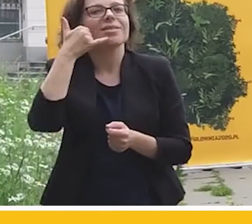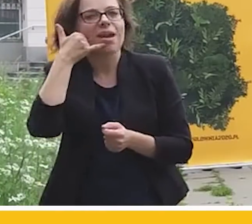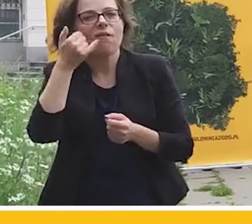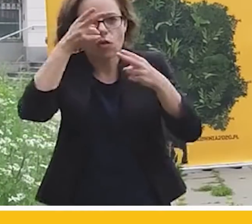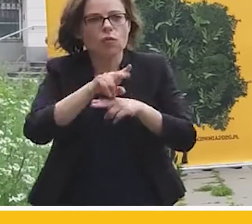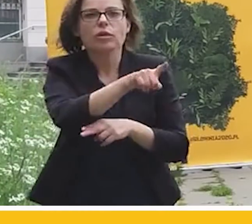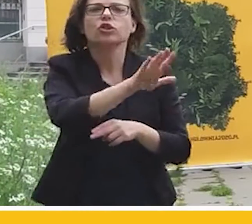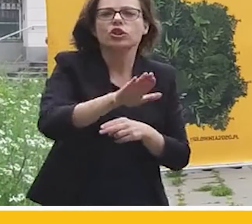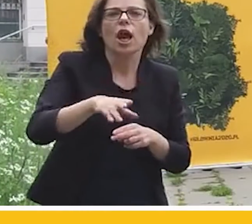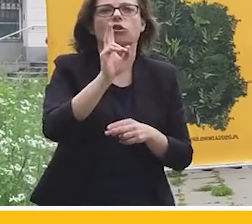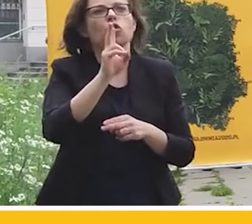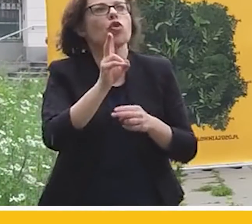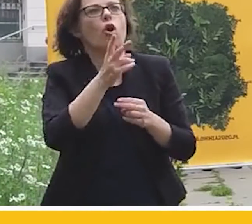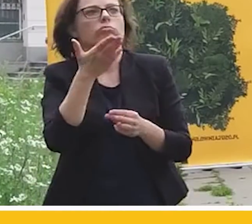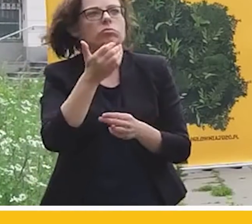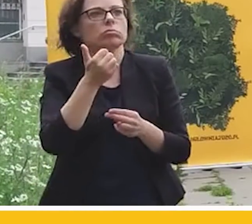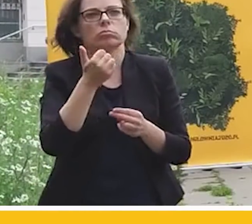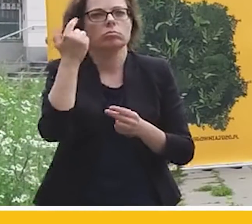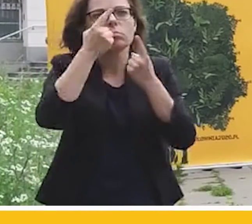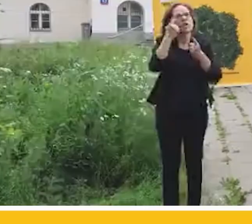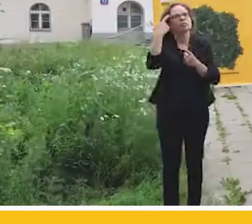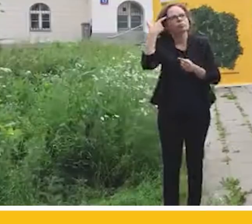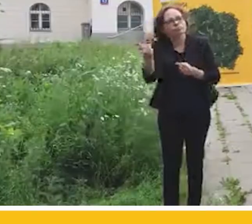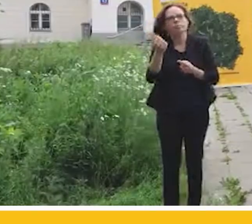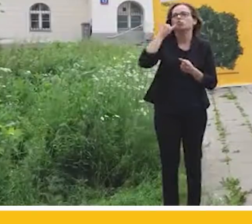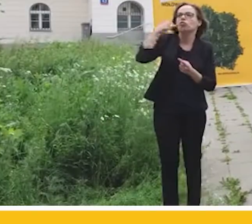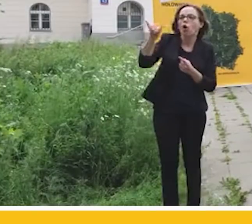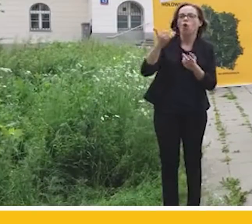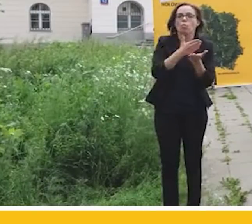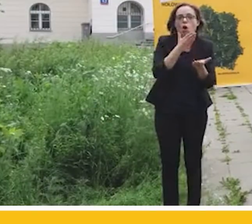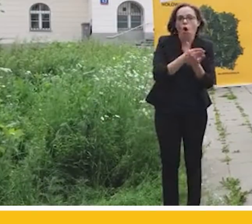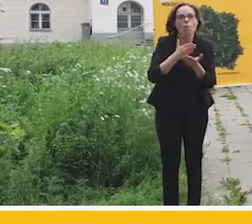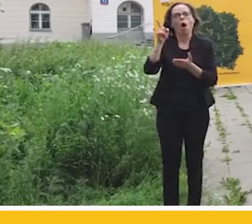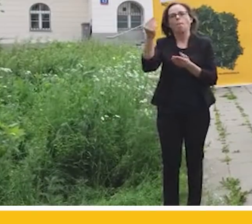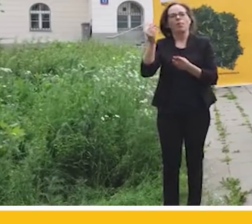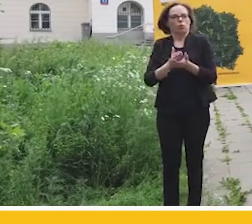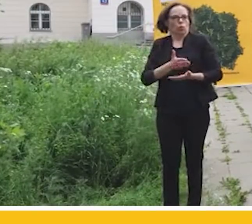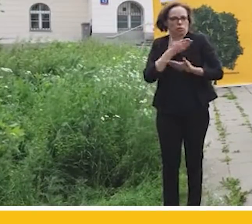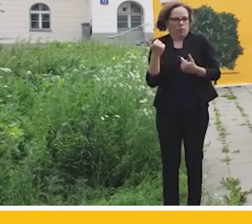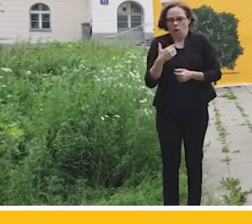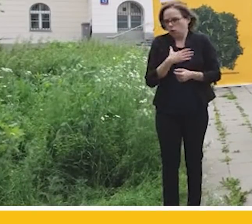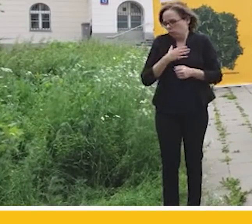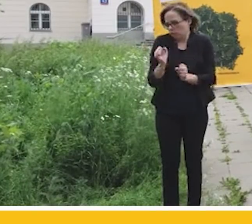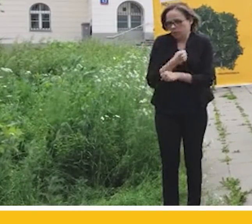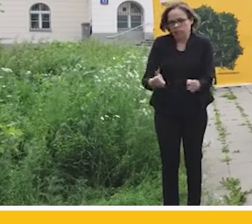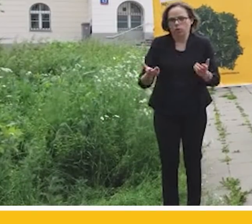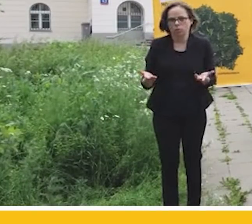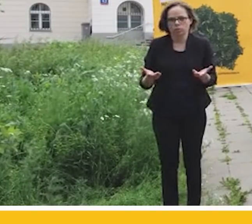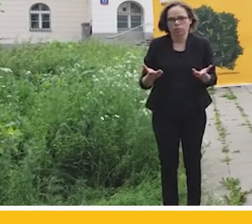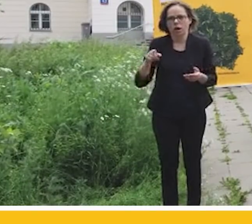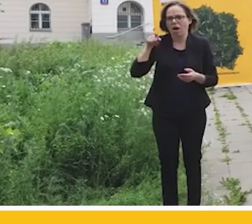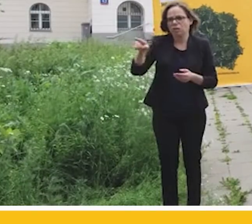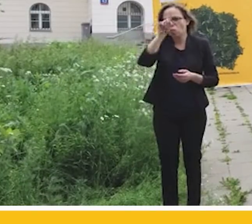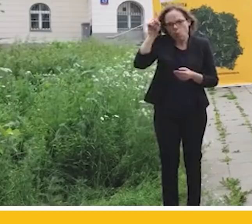które dzwonią mówiąc, że chcą popełnić samobójstwo. To mi się po prostu to w głowie nie mieści. Ci ludzie przekroczyli już wszystkie granice bez wstydu,